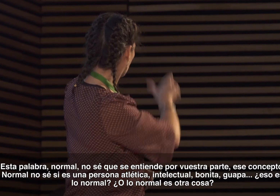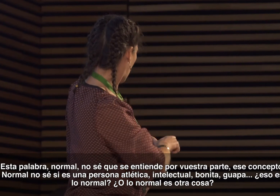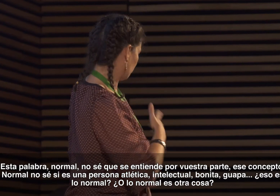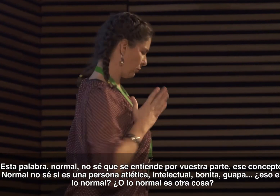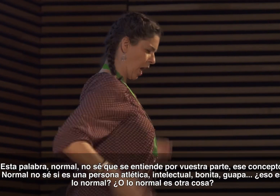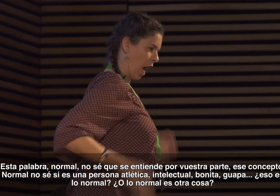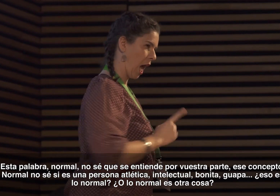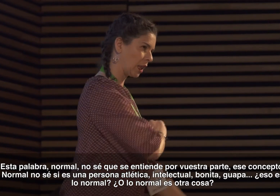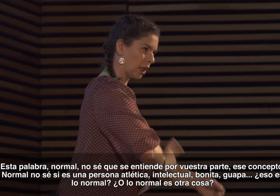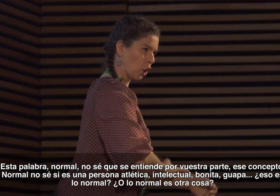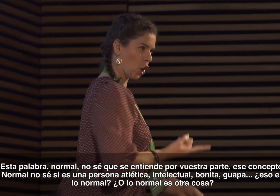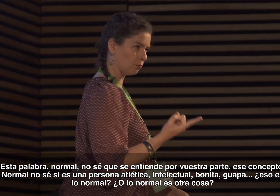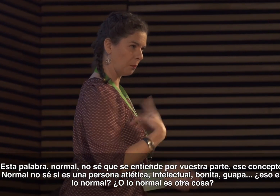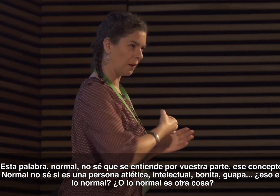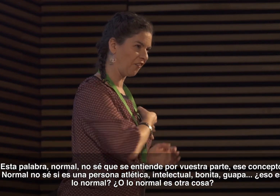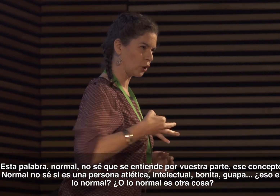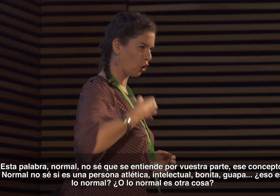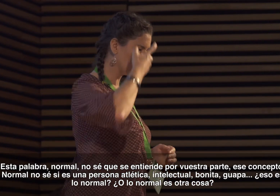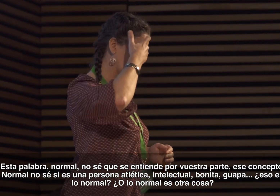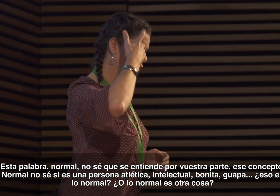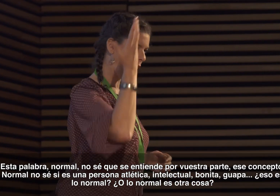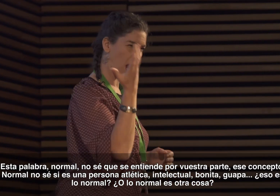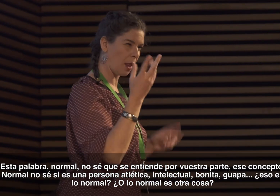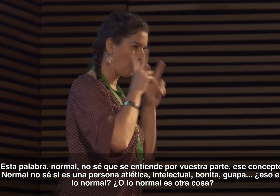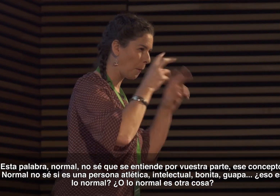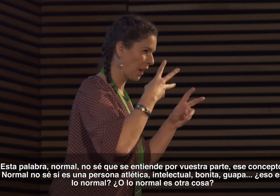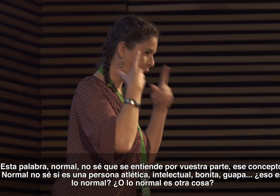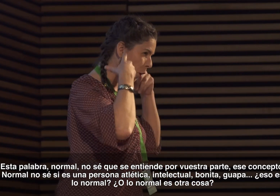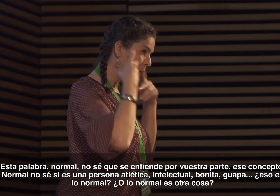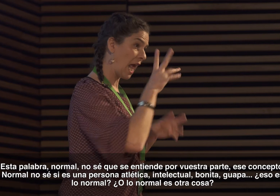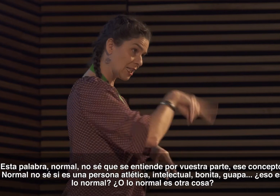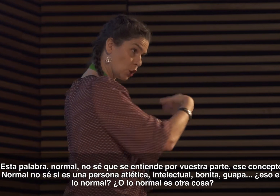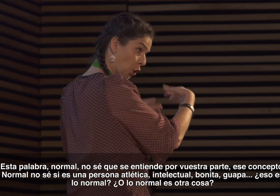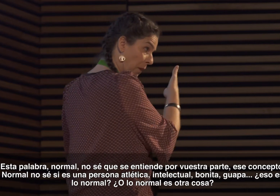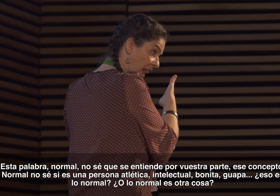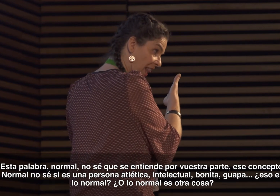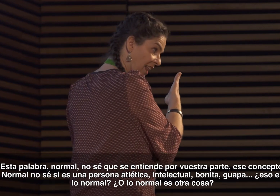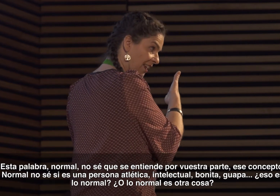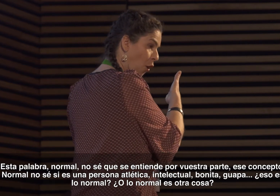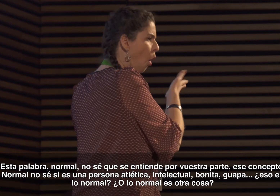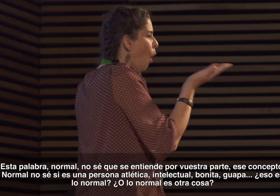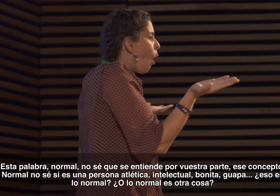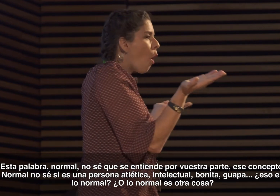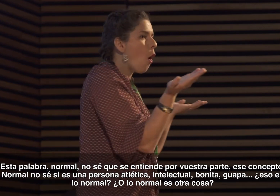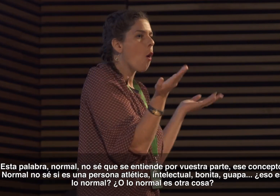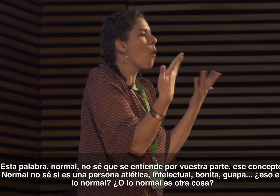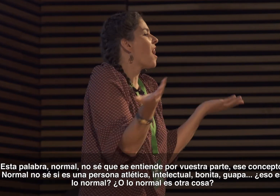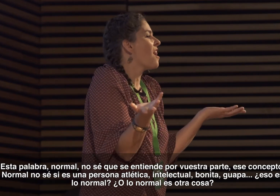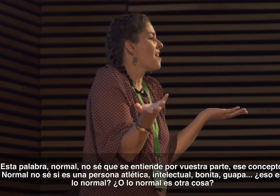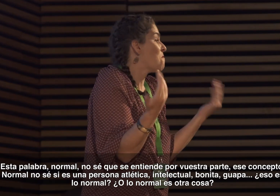no es una persona atlética, intelectual, bonita, guapa, eso es lo normal o